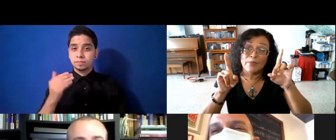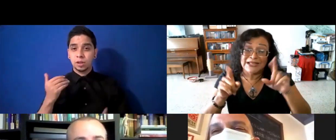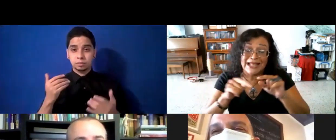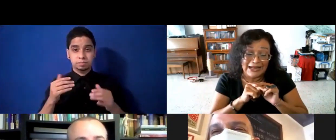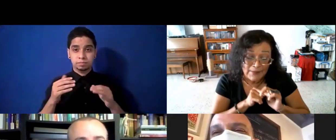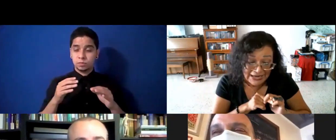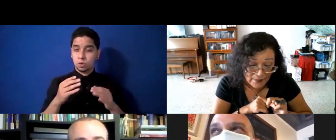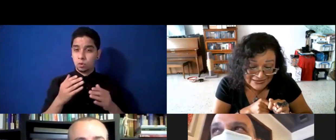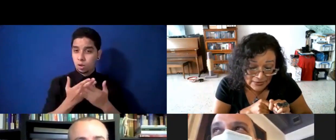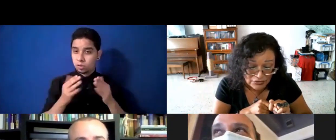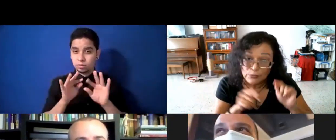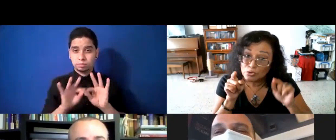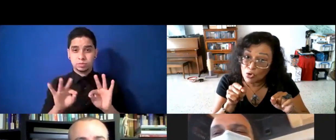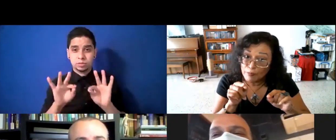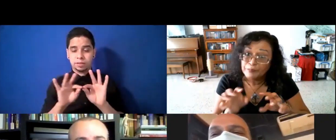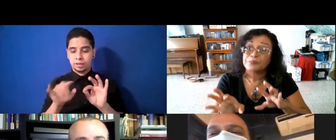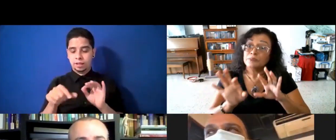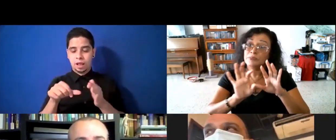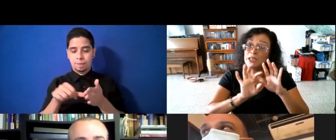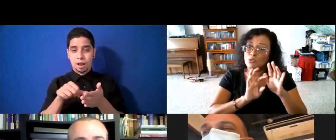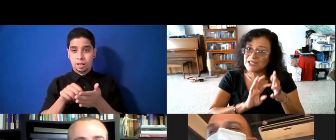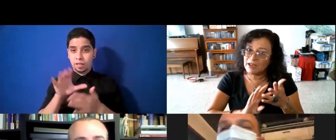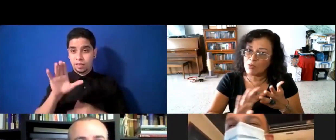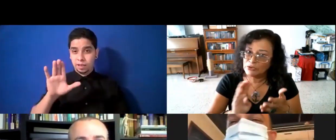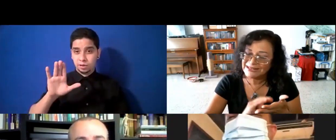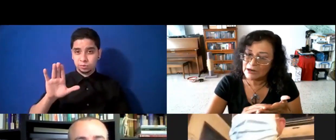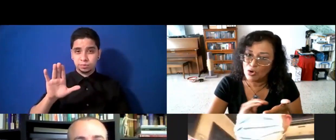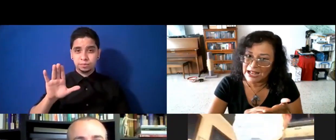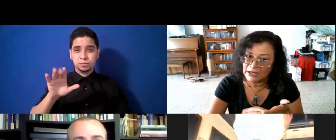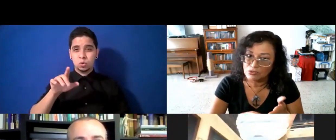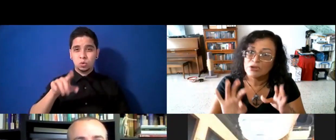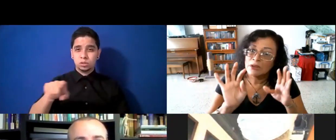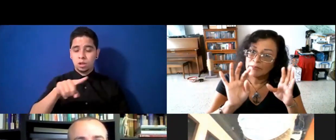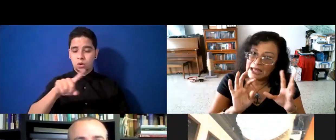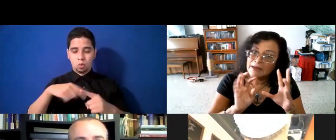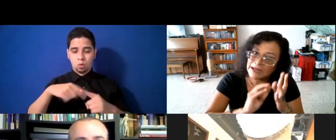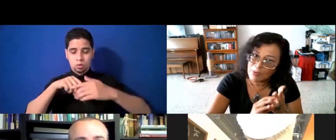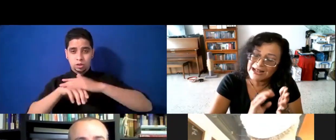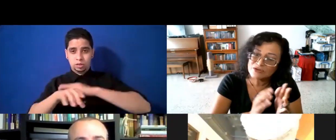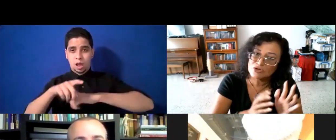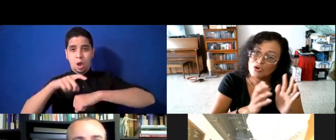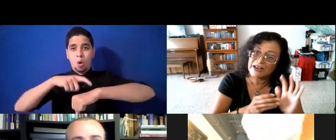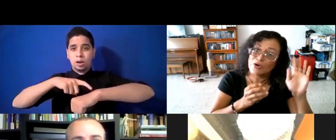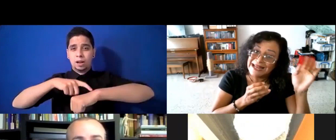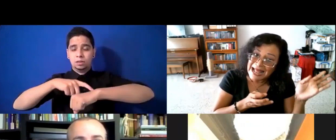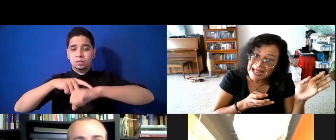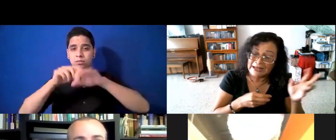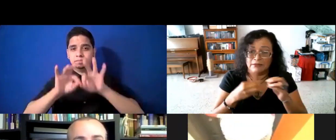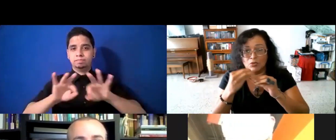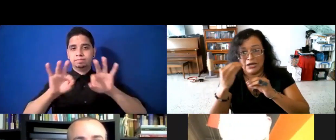importante, en la página de Pizabrosa.com, usted, cuando entra a los horarios, ¿verdad? Recuerde que son los horarios originales, con